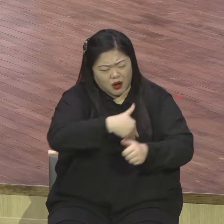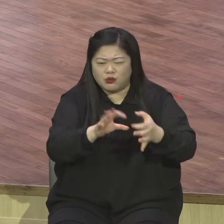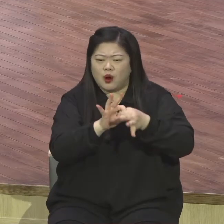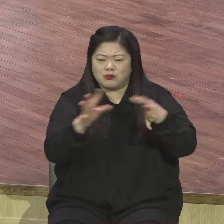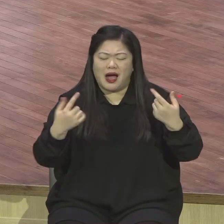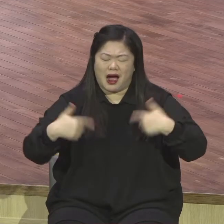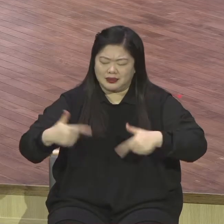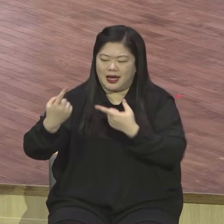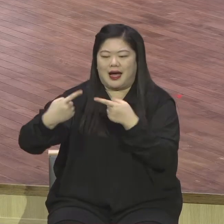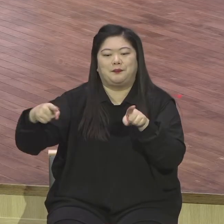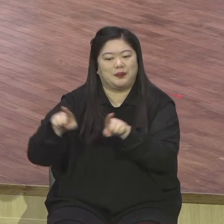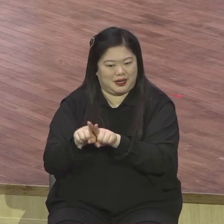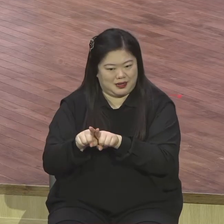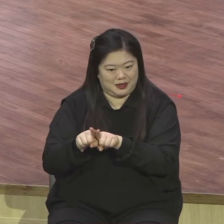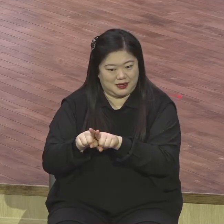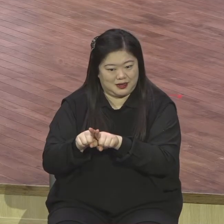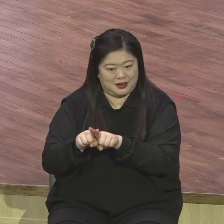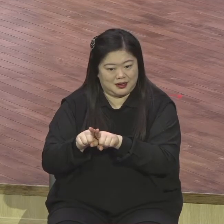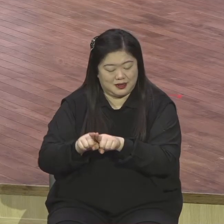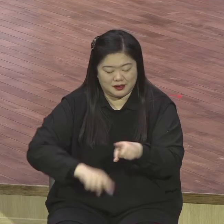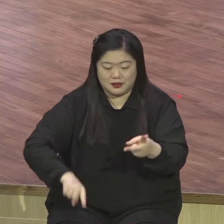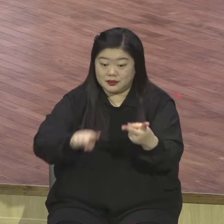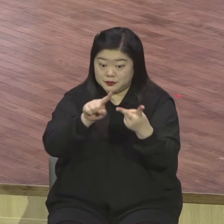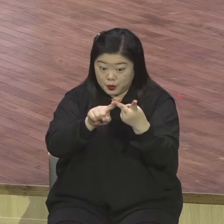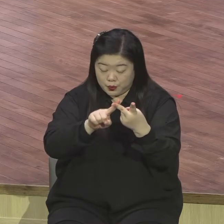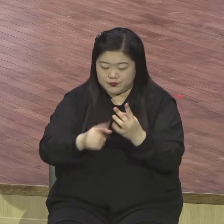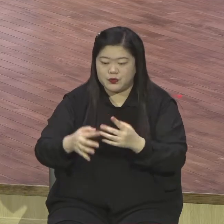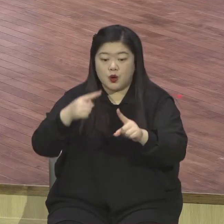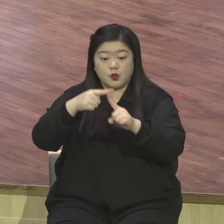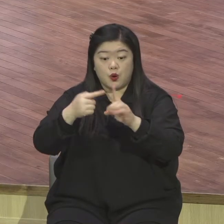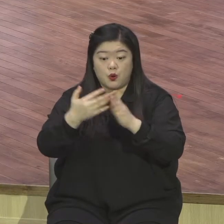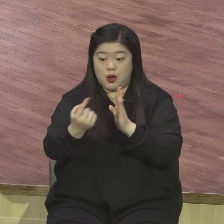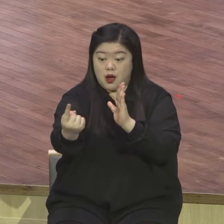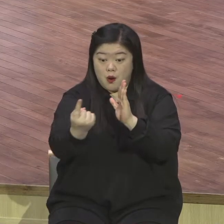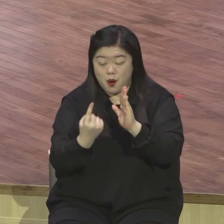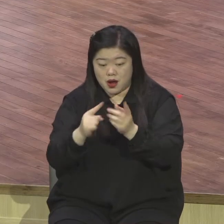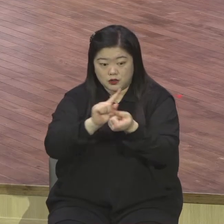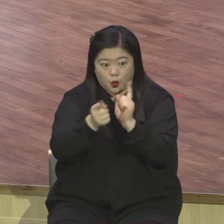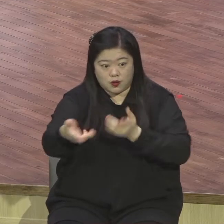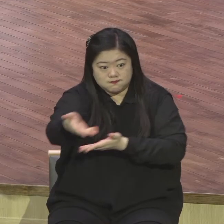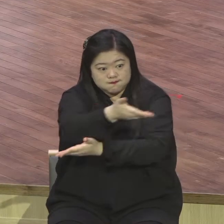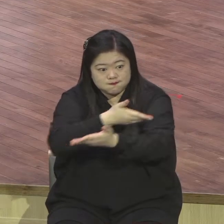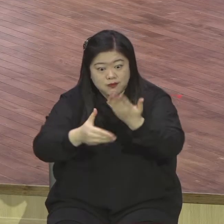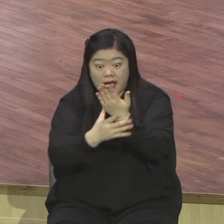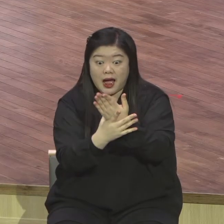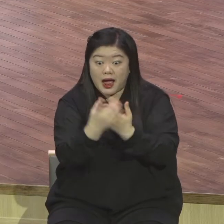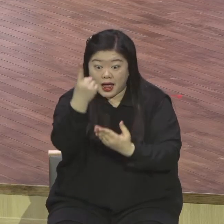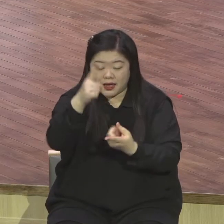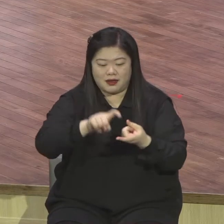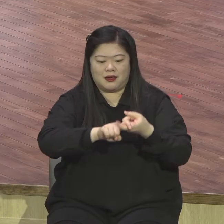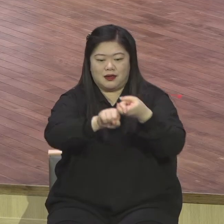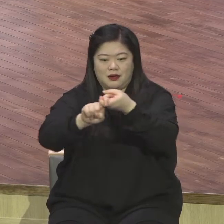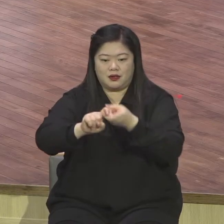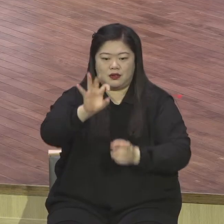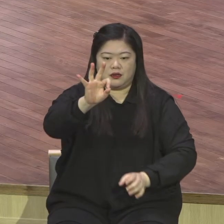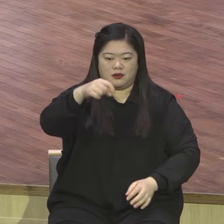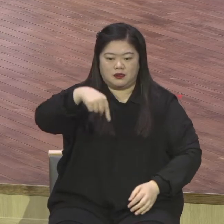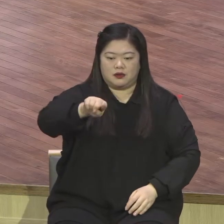왔을 때 공동체와 함께 할 때 늘 누리는 축복이 뭐예요 원리스입니다 원리스 교회에 와서 사람들과 원리스